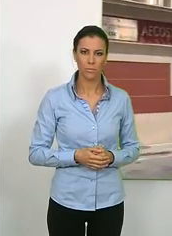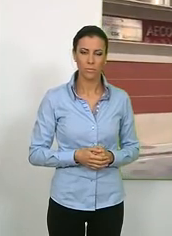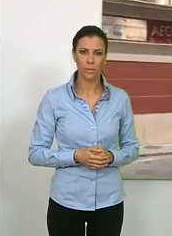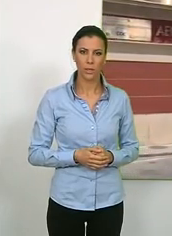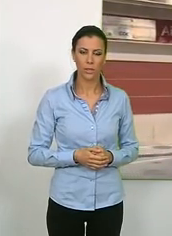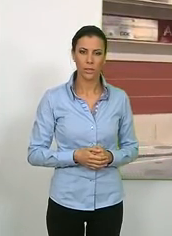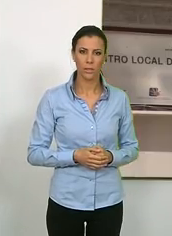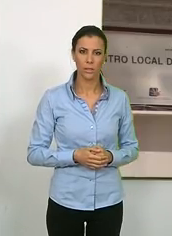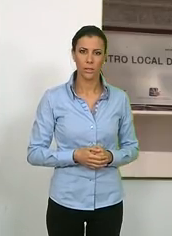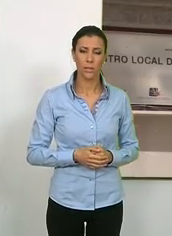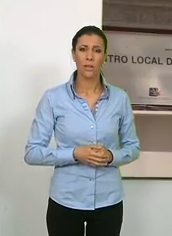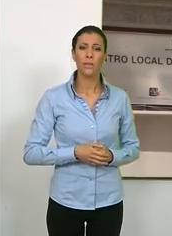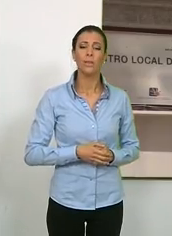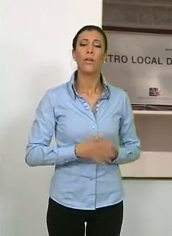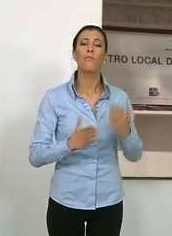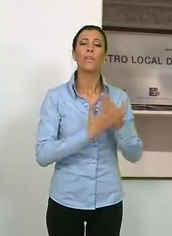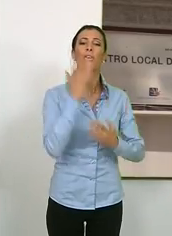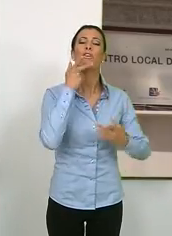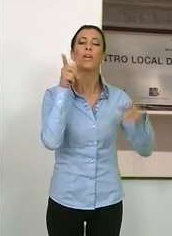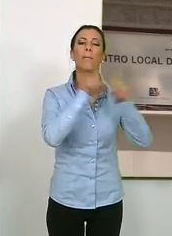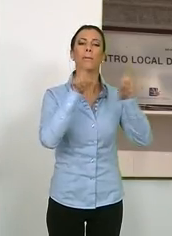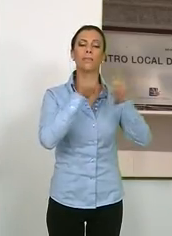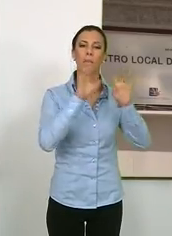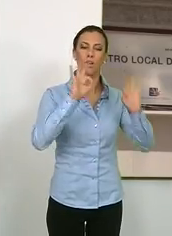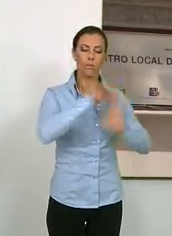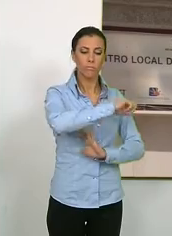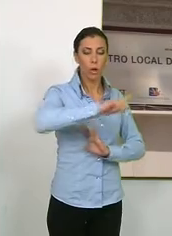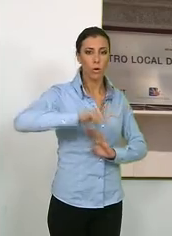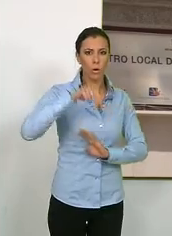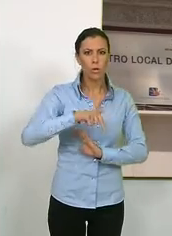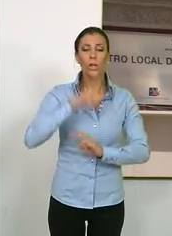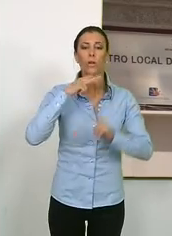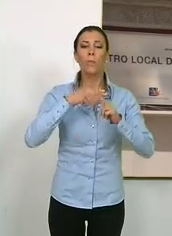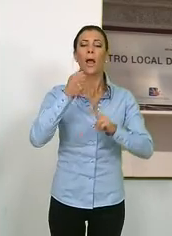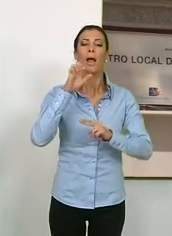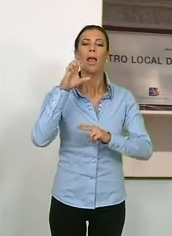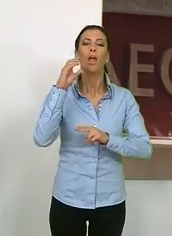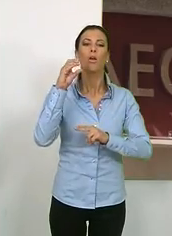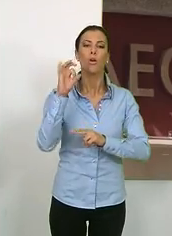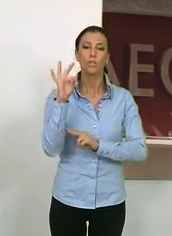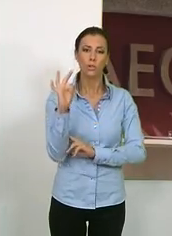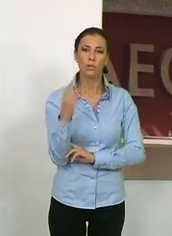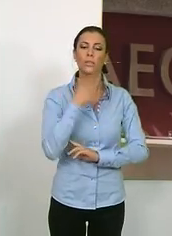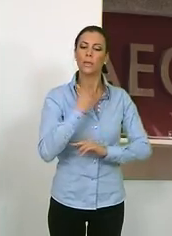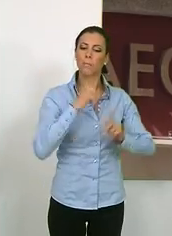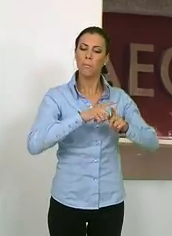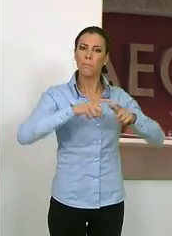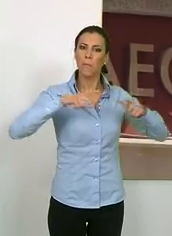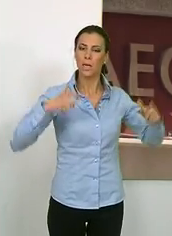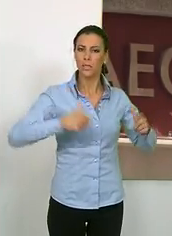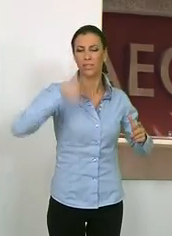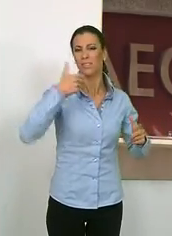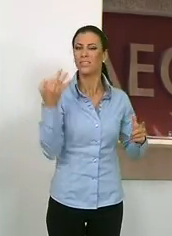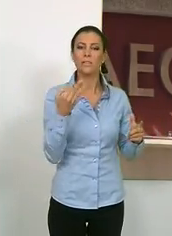La Federación de Empresarios ante la Comarca de la Costa, AECOS, pretende aumentar su carretera de servicios para